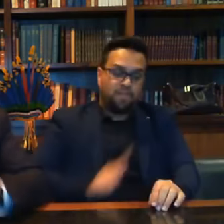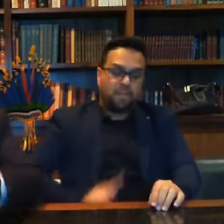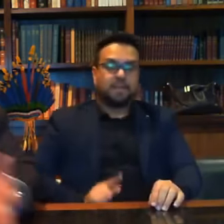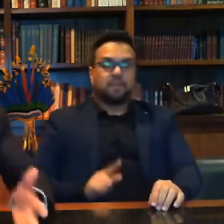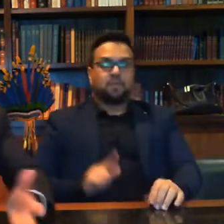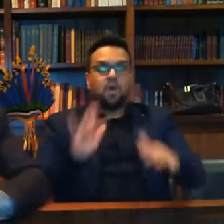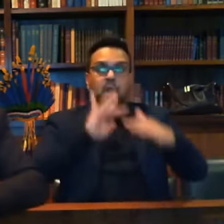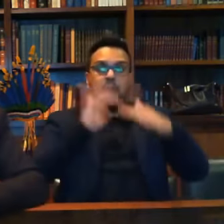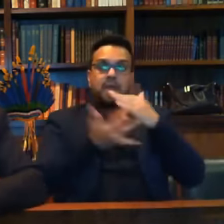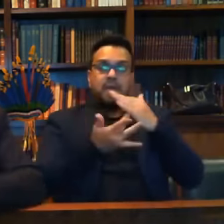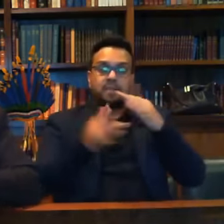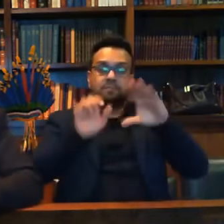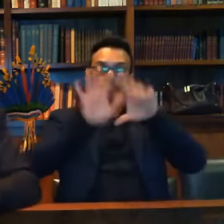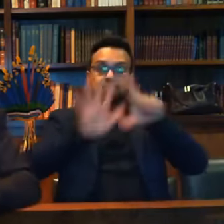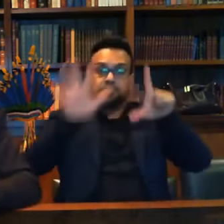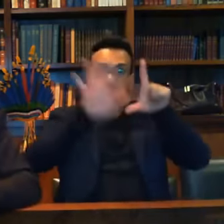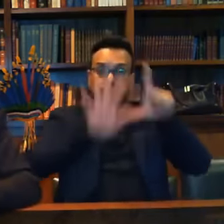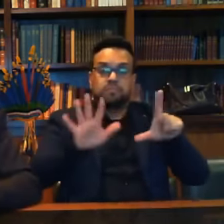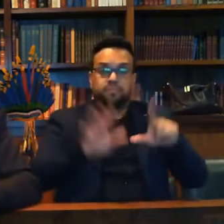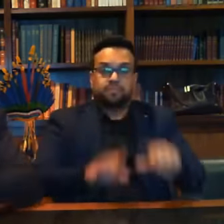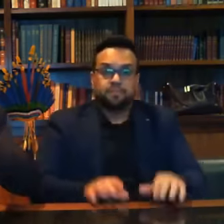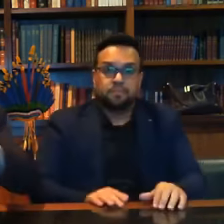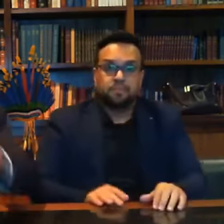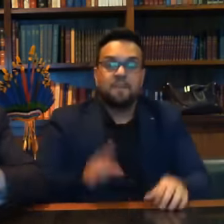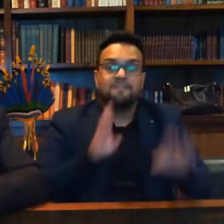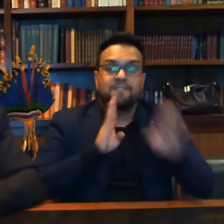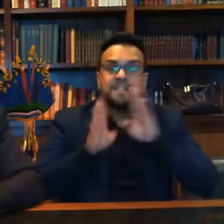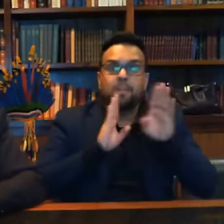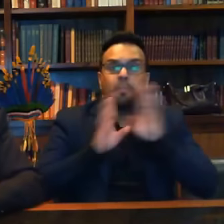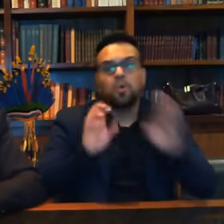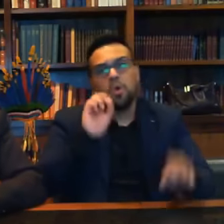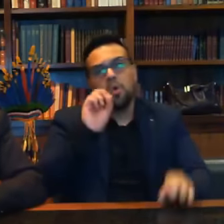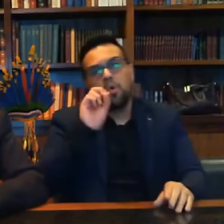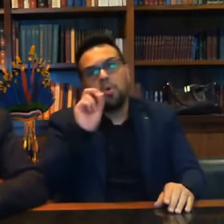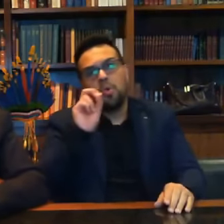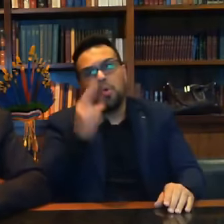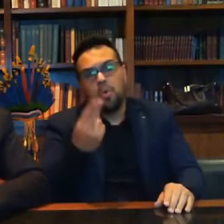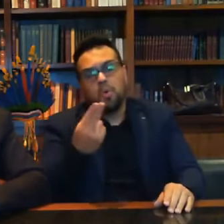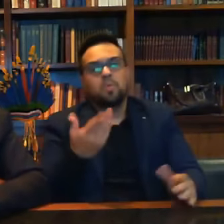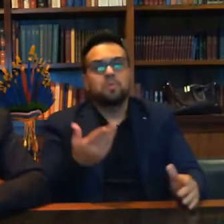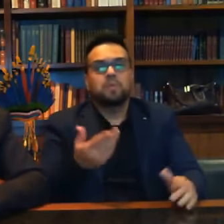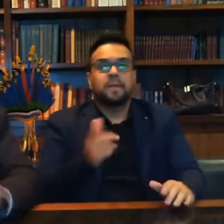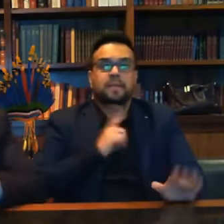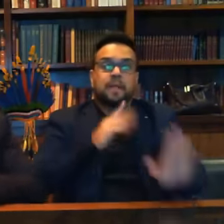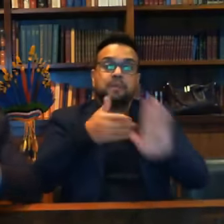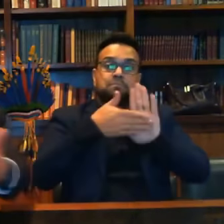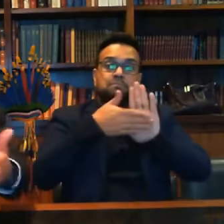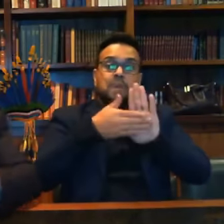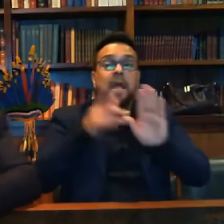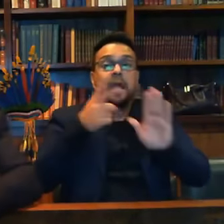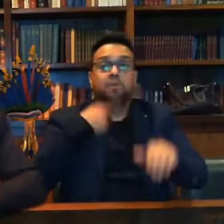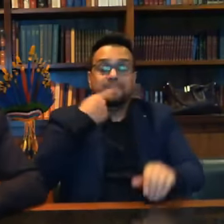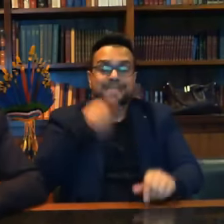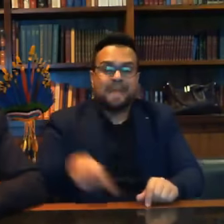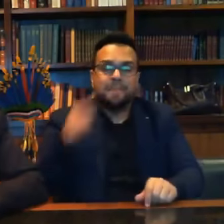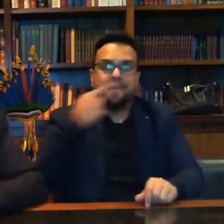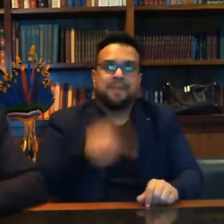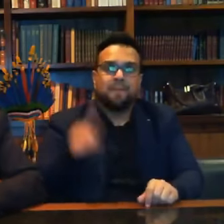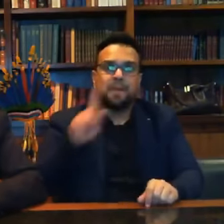se o seu governador tem uma página no Facebook como eu tenho ou se o seu governador tem uma prestação de conta semanal como eu faço aqui